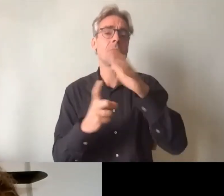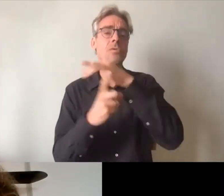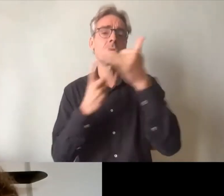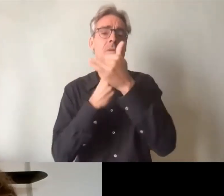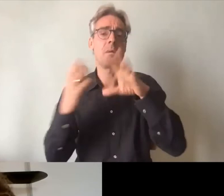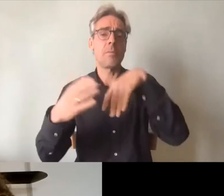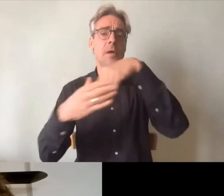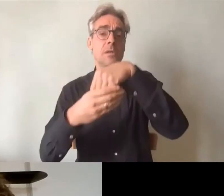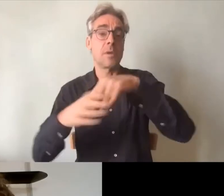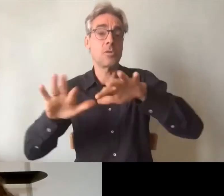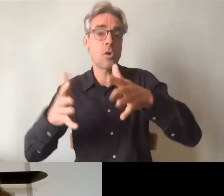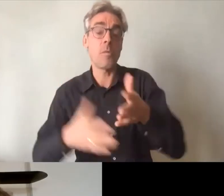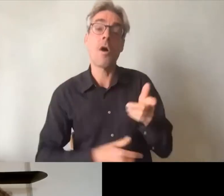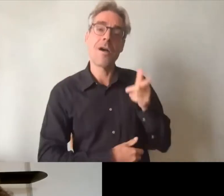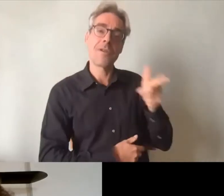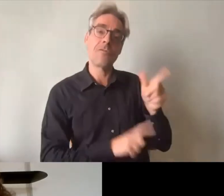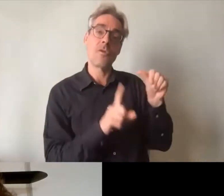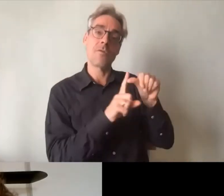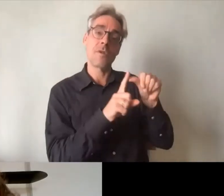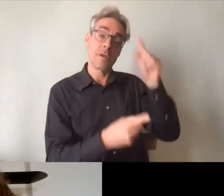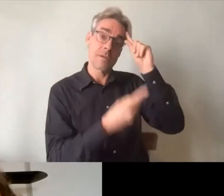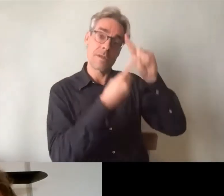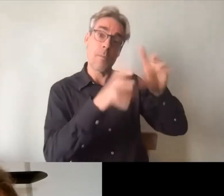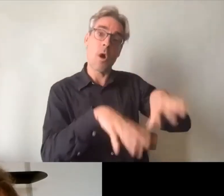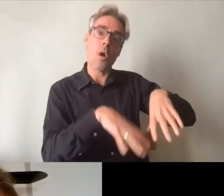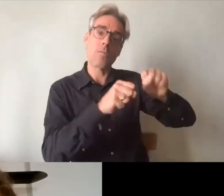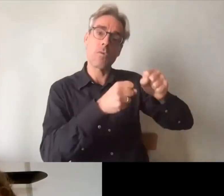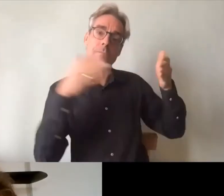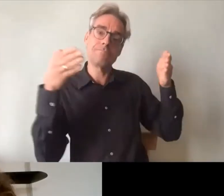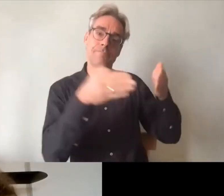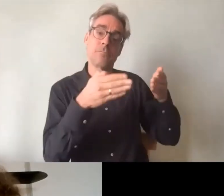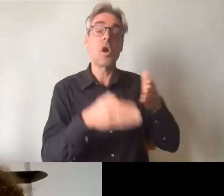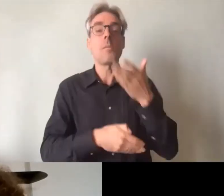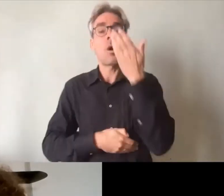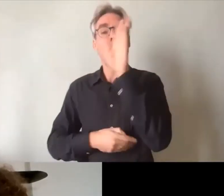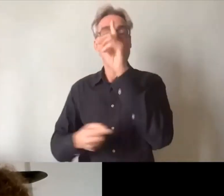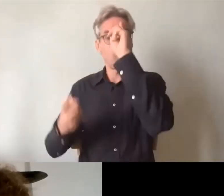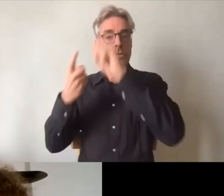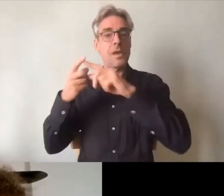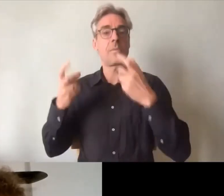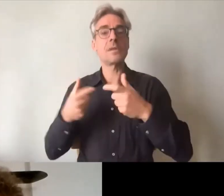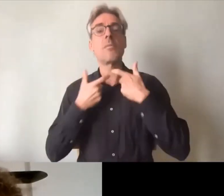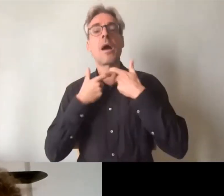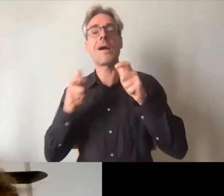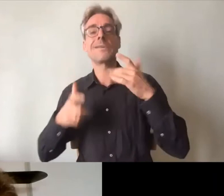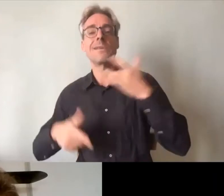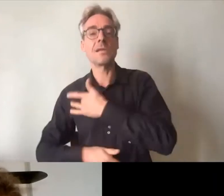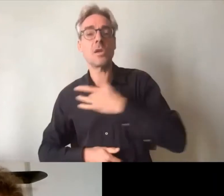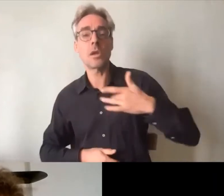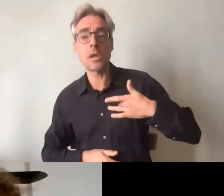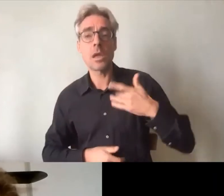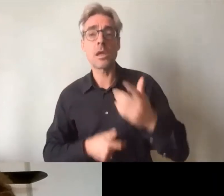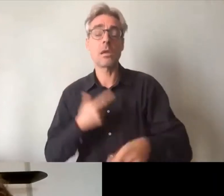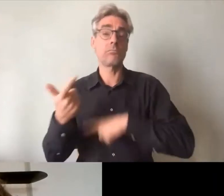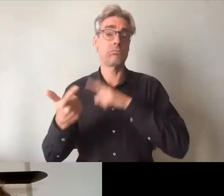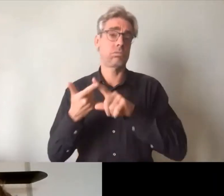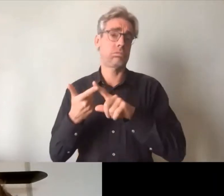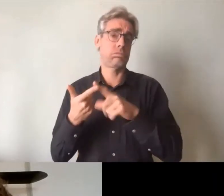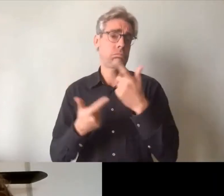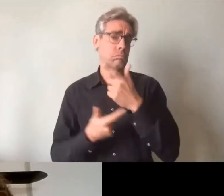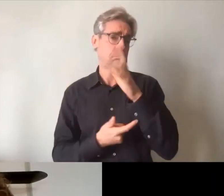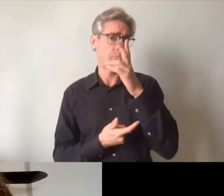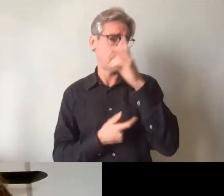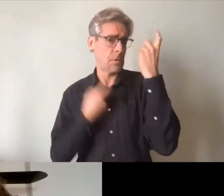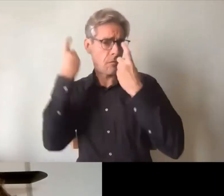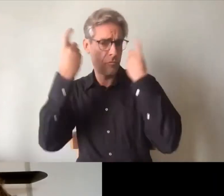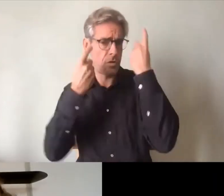avec vous c'est sur la question de l'emploi on a aussi travaillé sur l'accès à la santé on a aussi travaillé